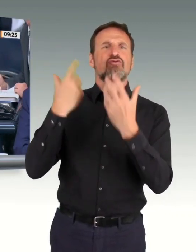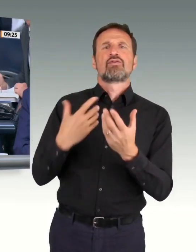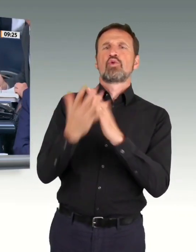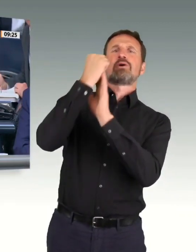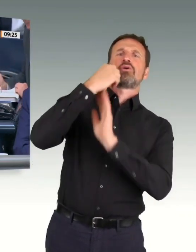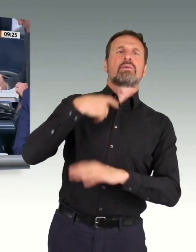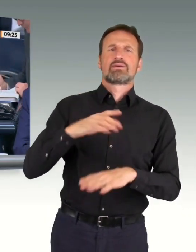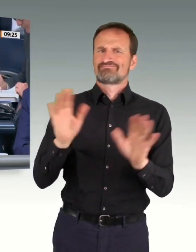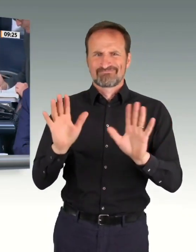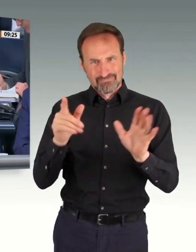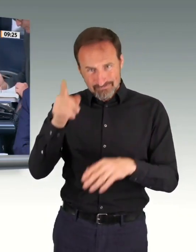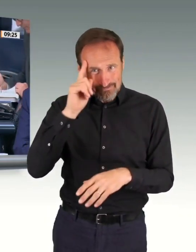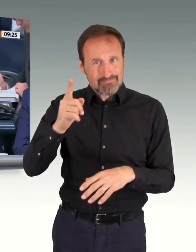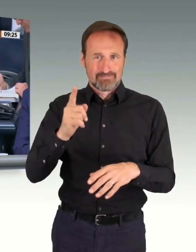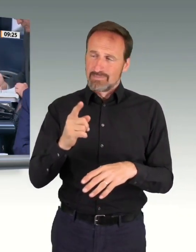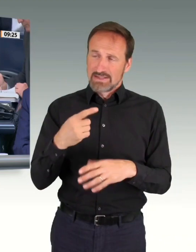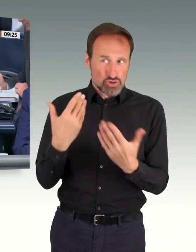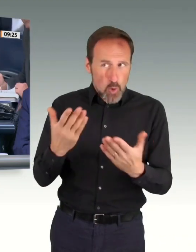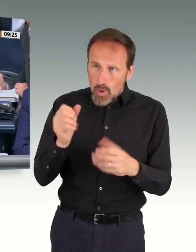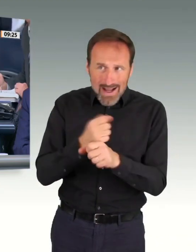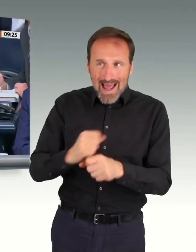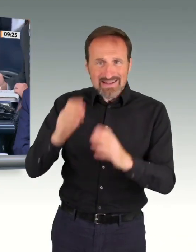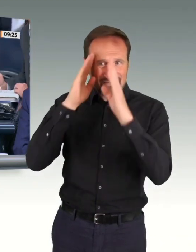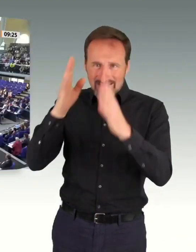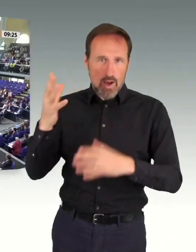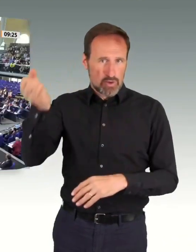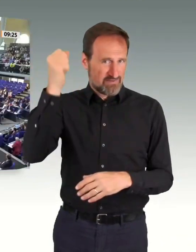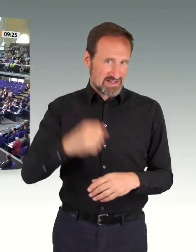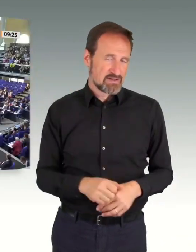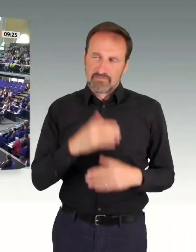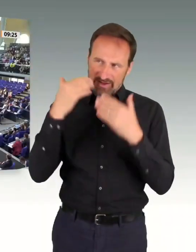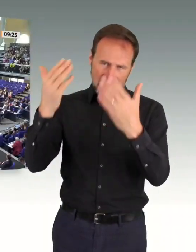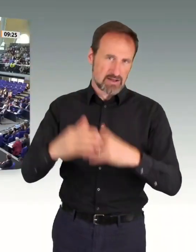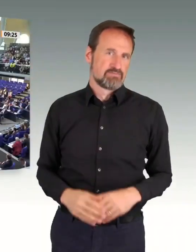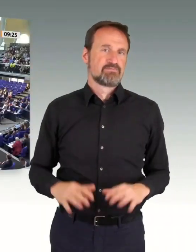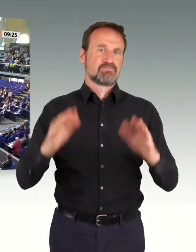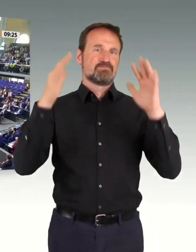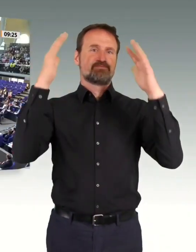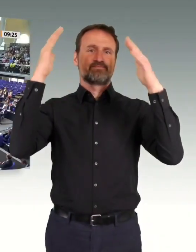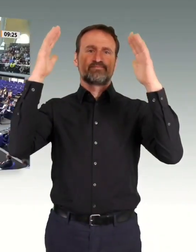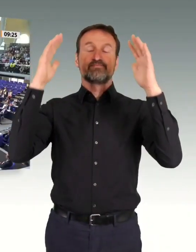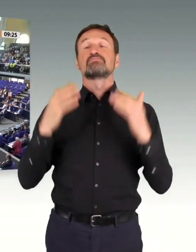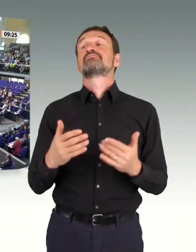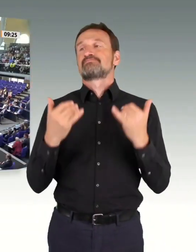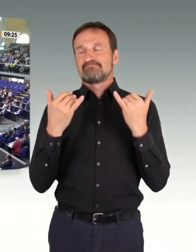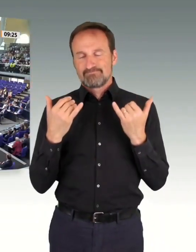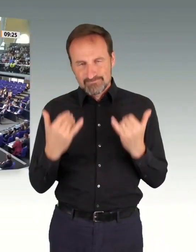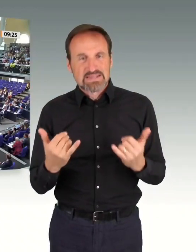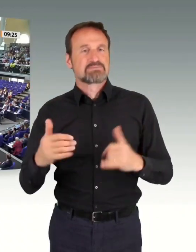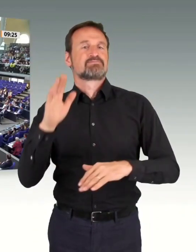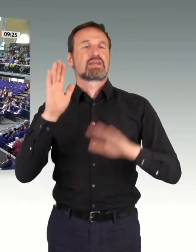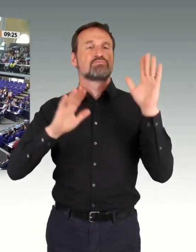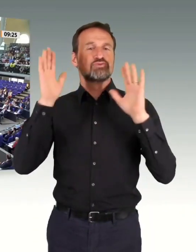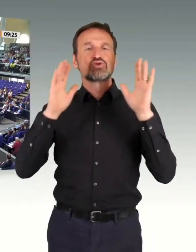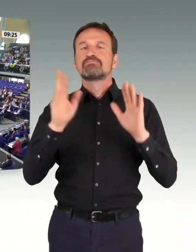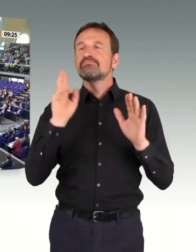Tagesordnung um den Entwurf des Gebäudeenergiegesetzes? Das sind die Koalitionsfraktionen. Wer stimmt